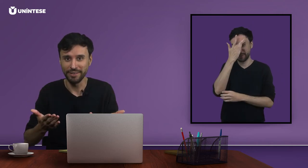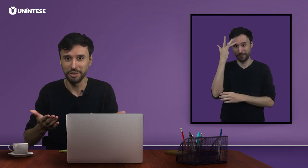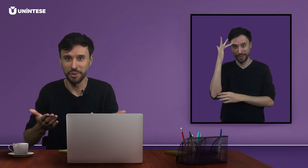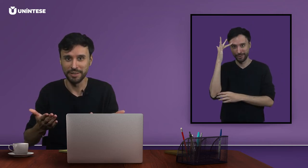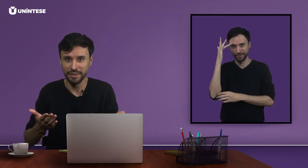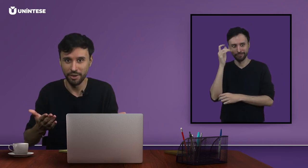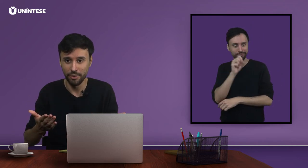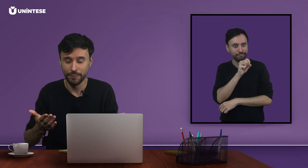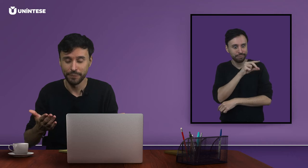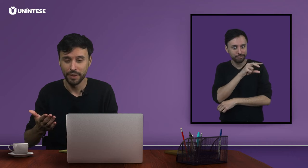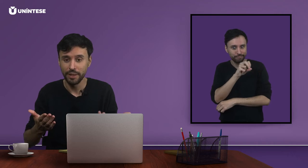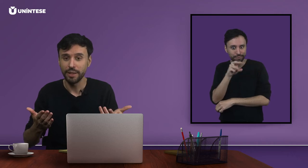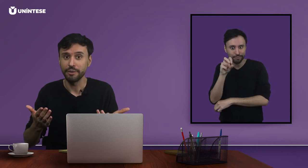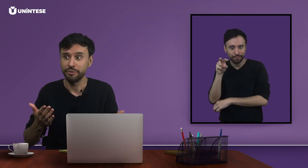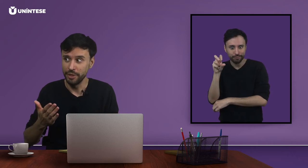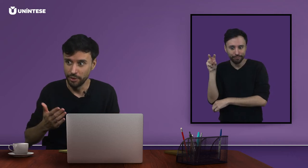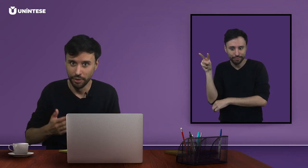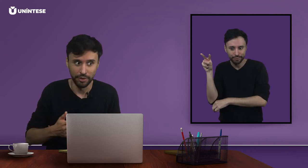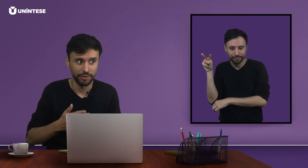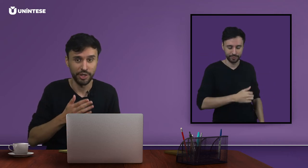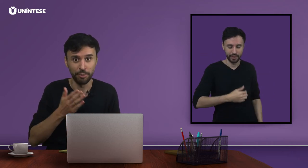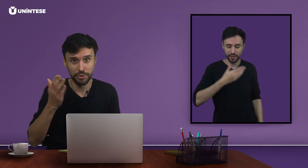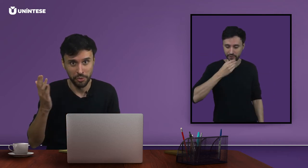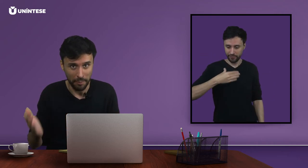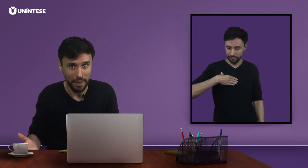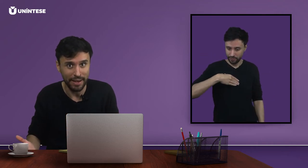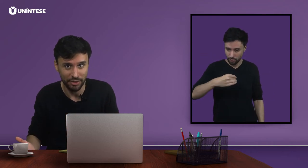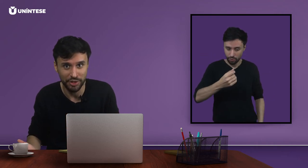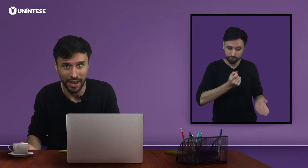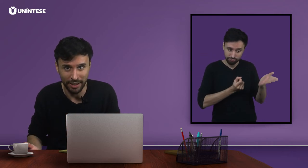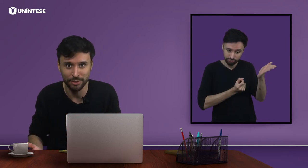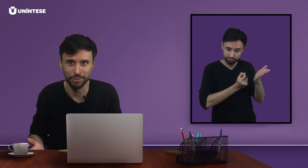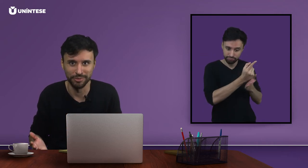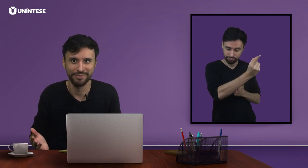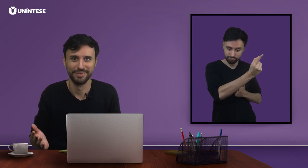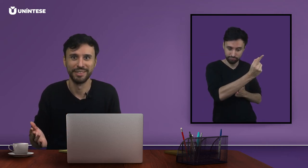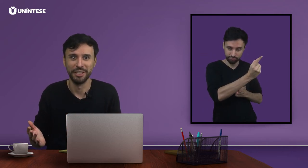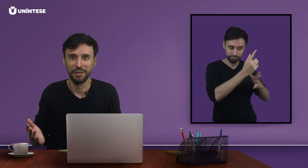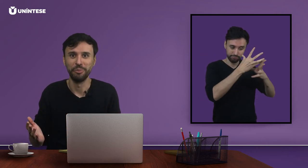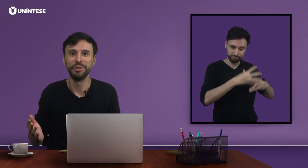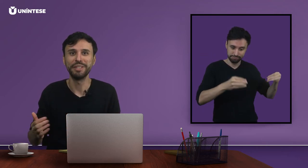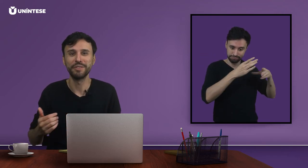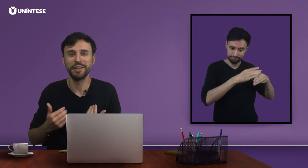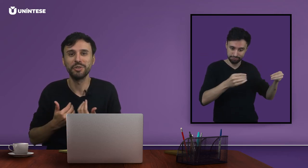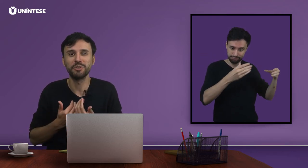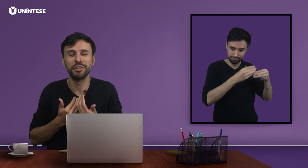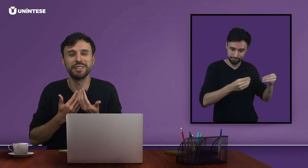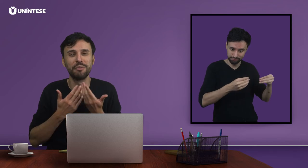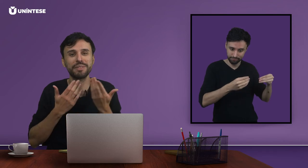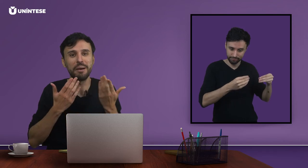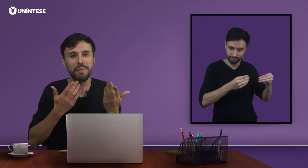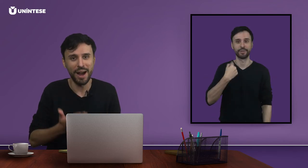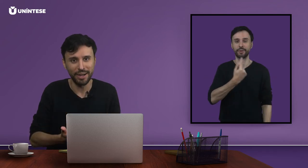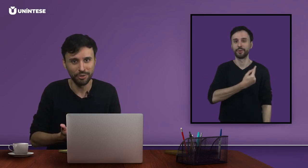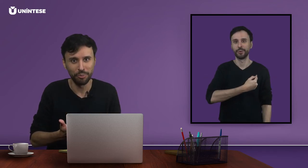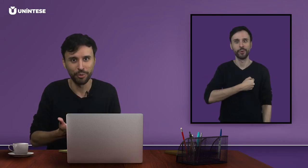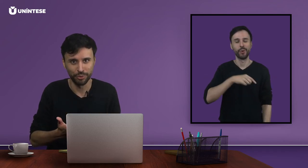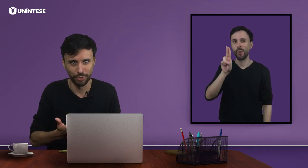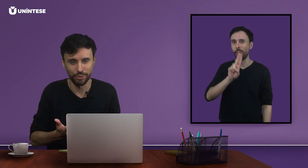situação, Filho, já buscou a palha de aço? Muitas vezes nós utilizamos a marca do produto,